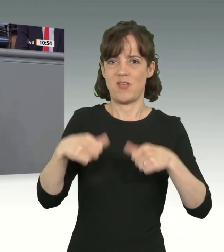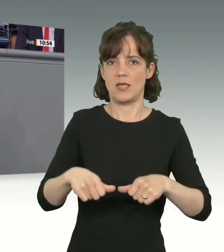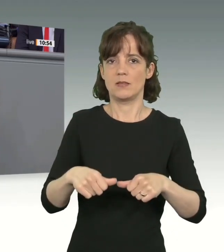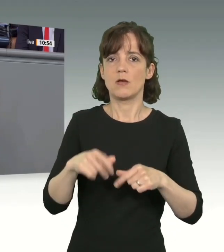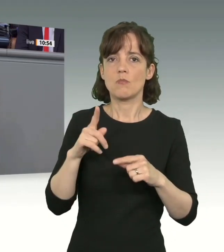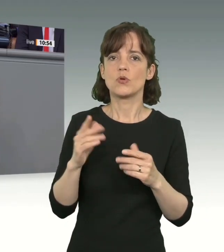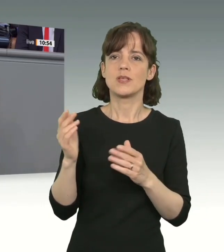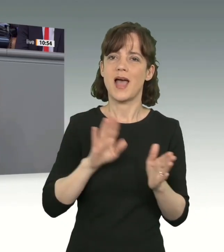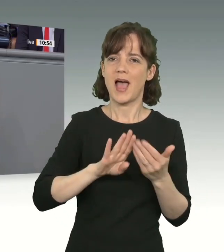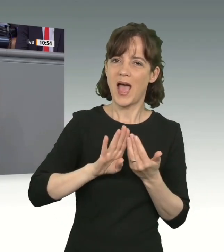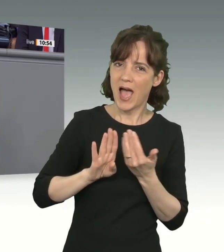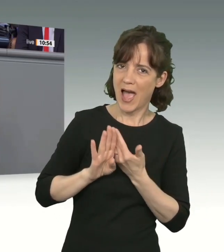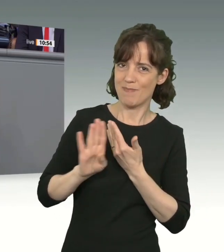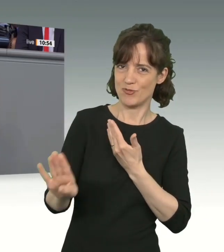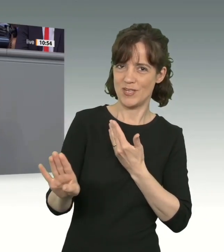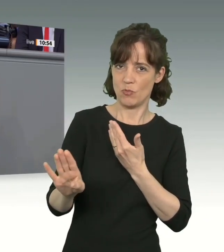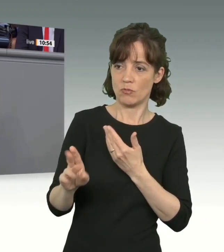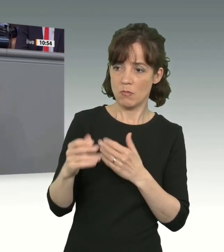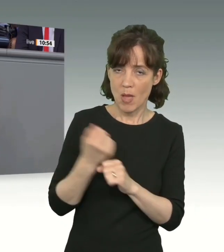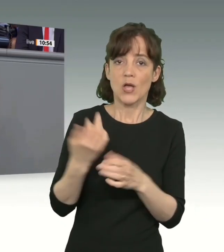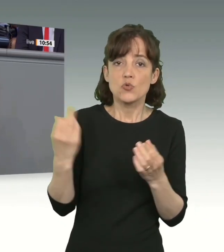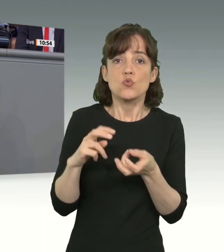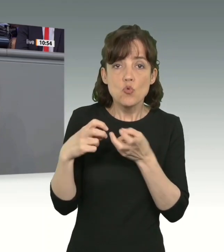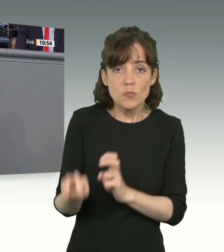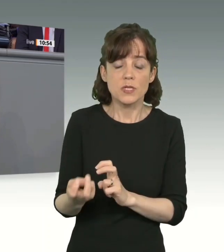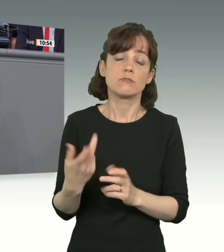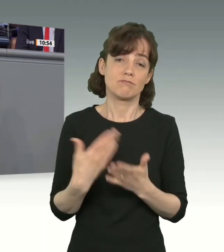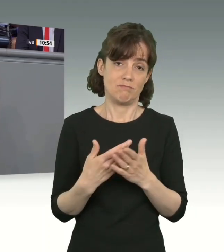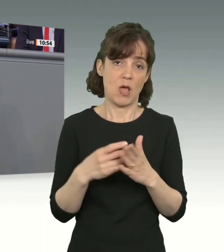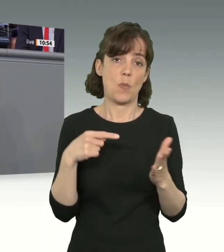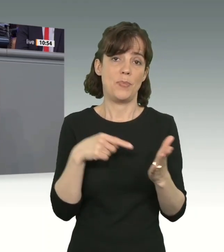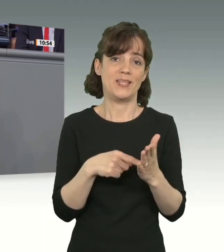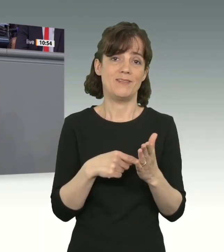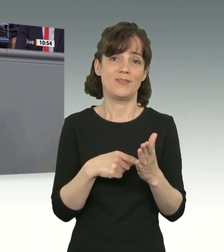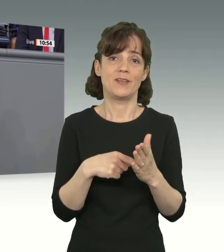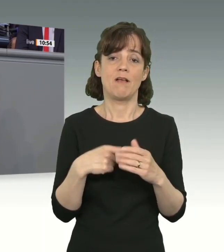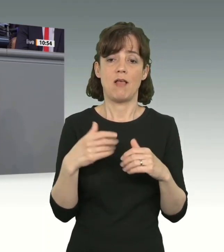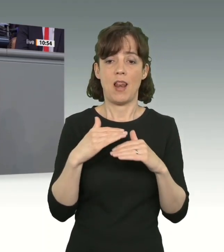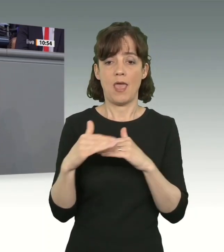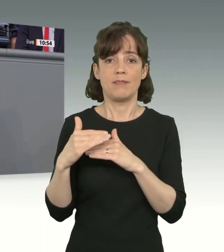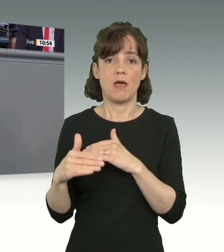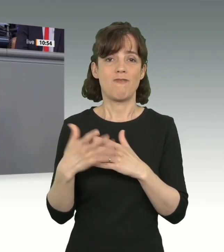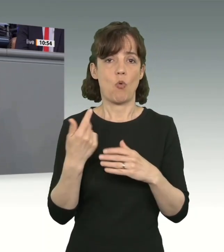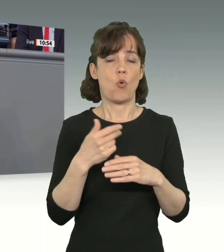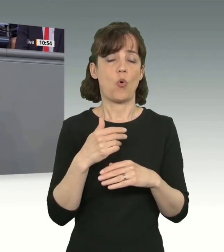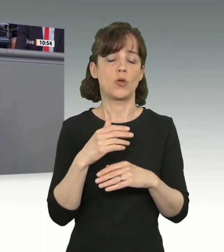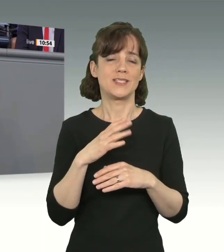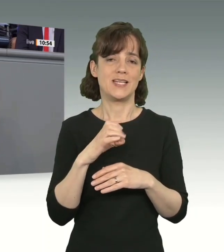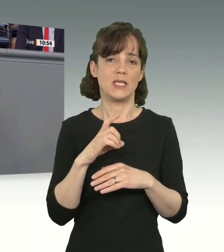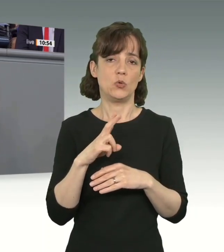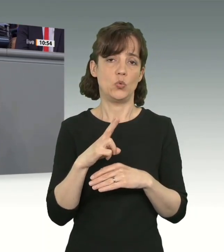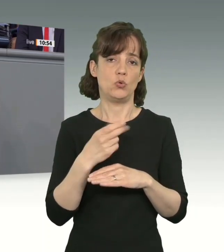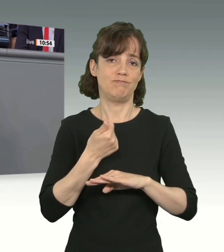Abschiebungen, die vollzogen werden können, auch vollziehen. Und das betrifft im Übrigen auch die von der Union geführten Bundesländer. In den